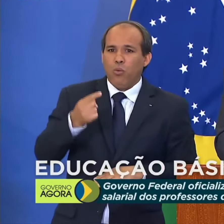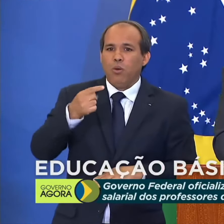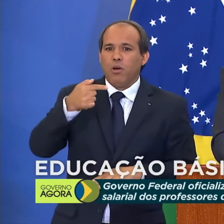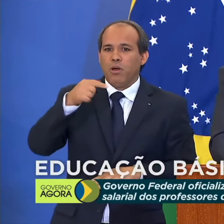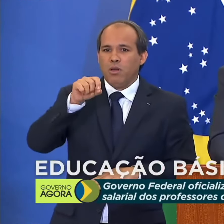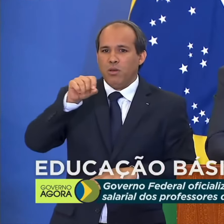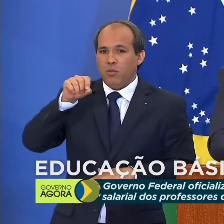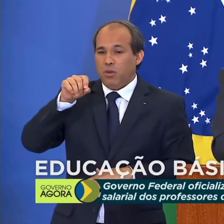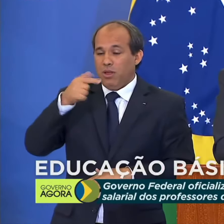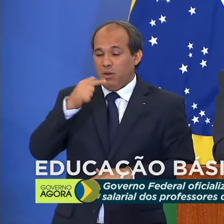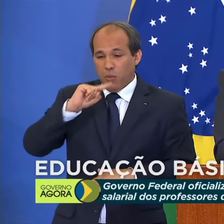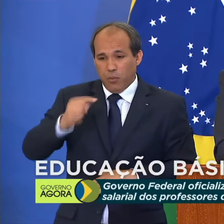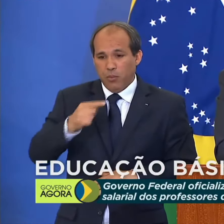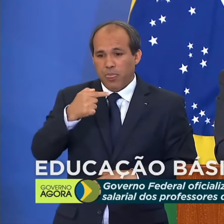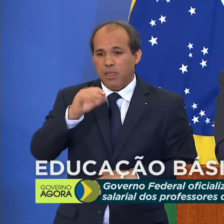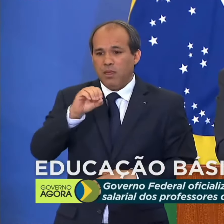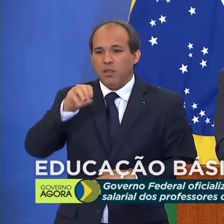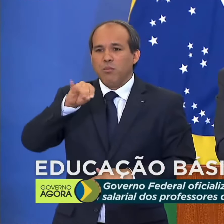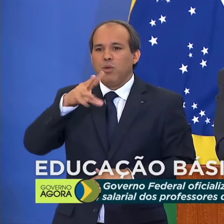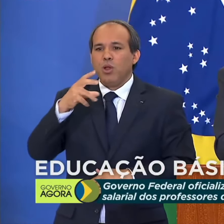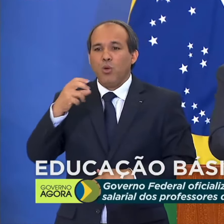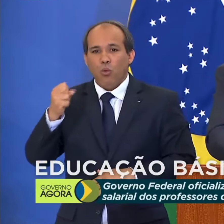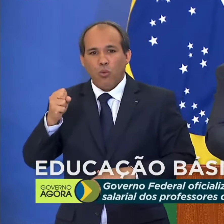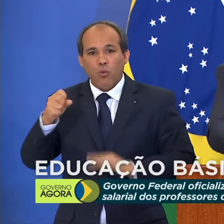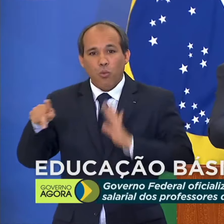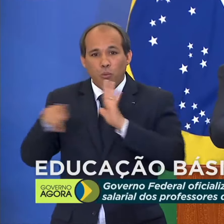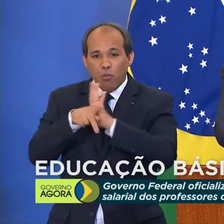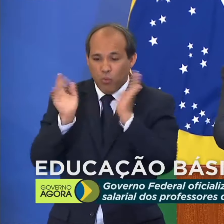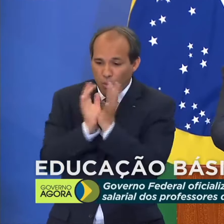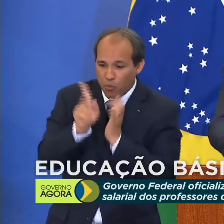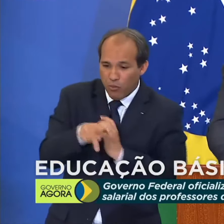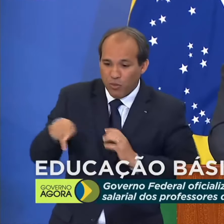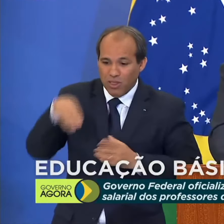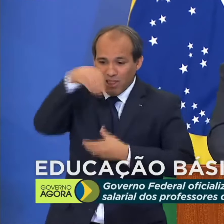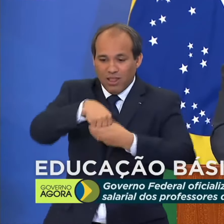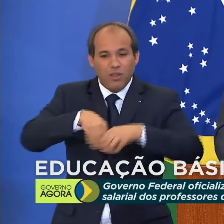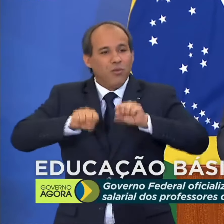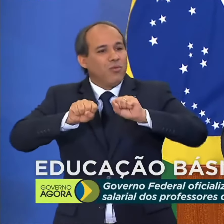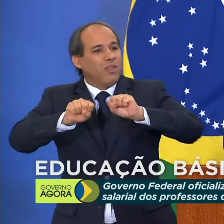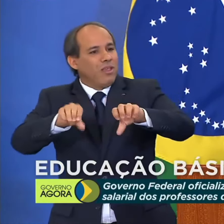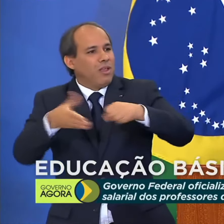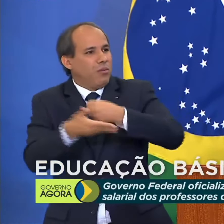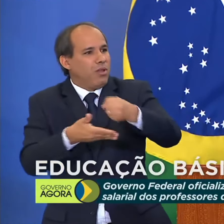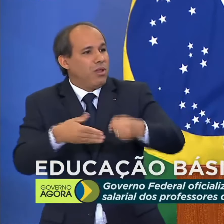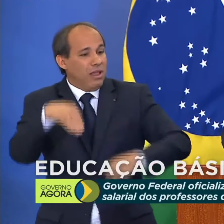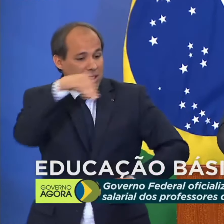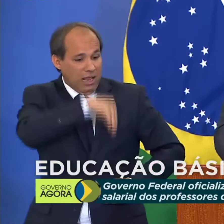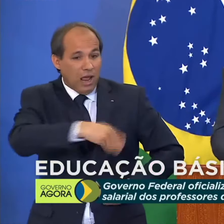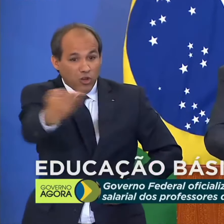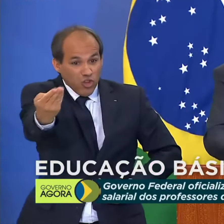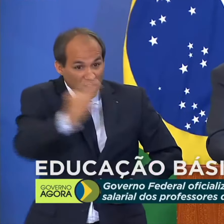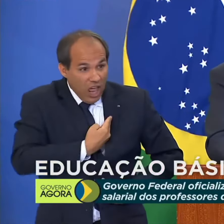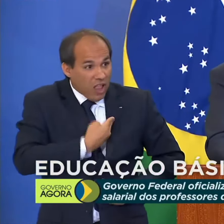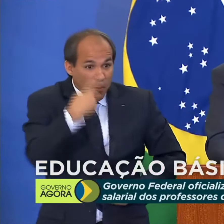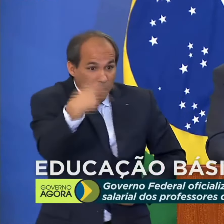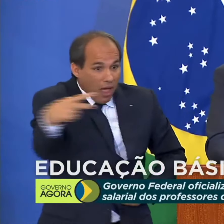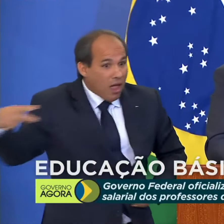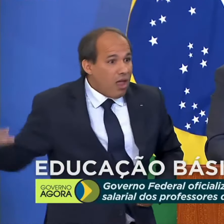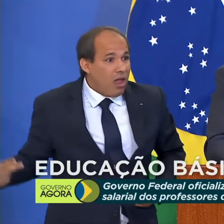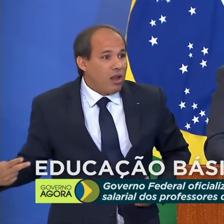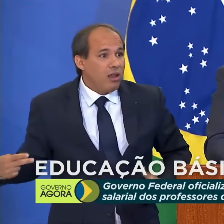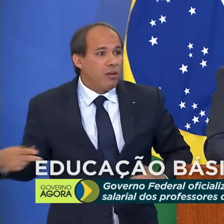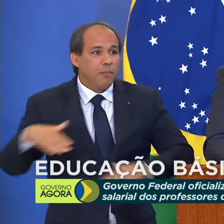professores do ensino básico no Brasil. Que, de forma direta, estarão envolvidos com 38